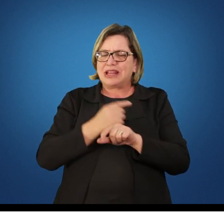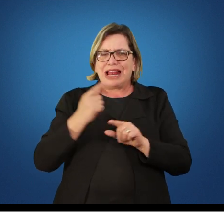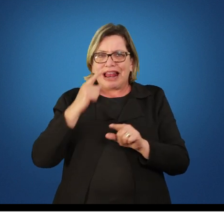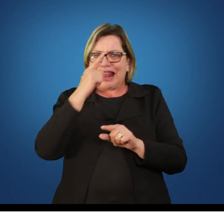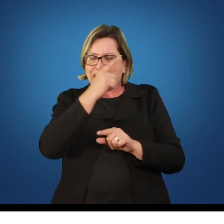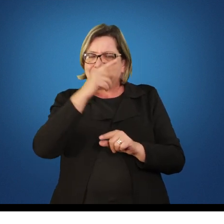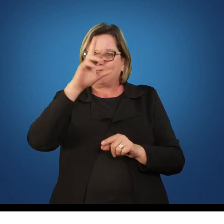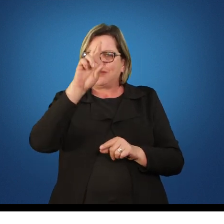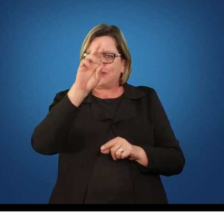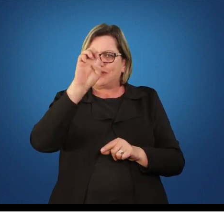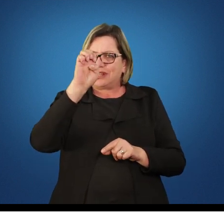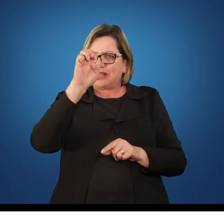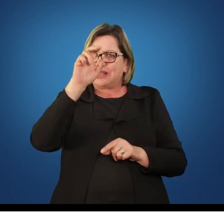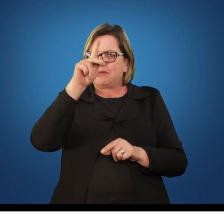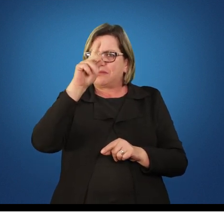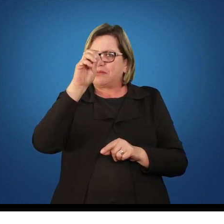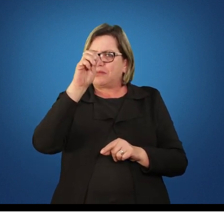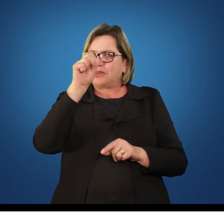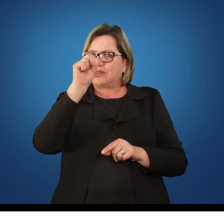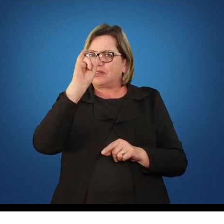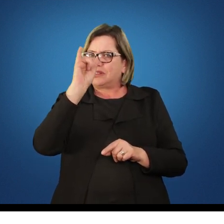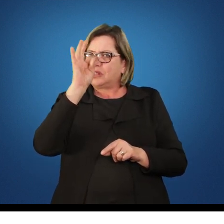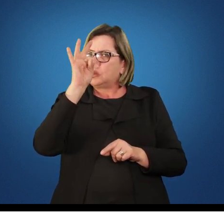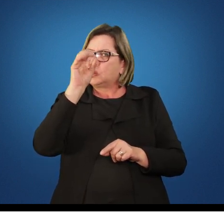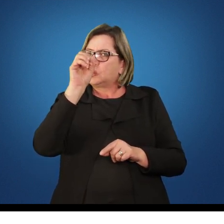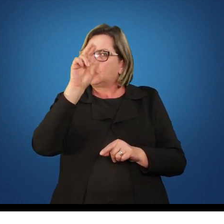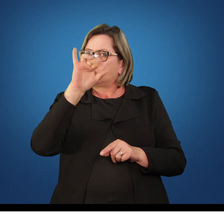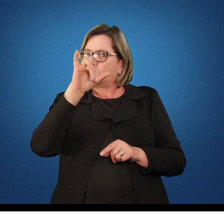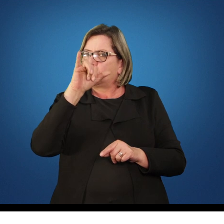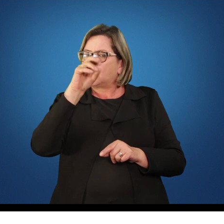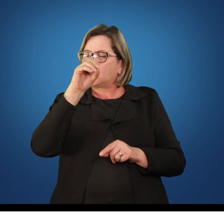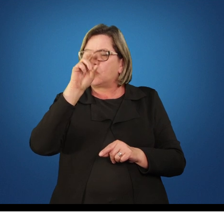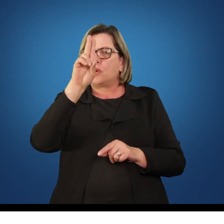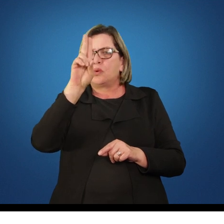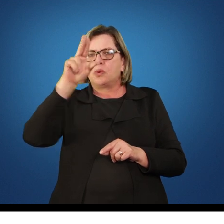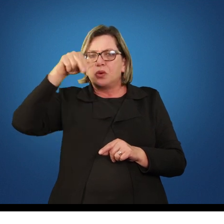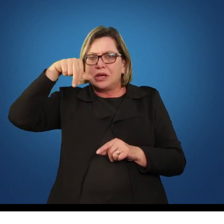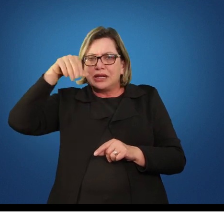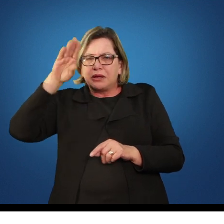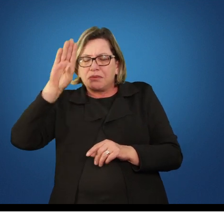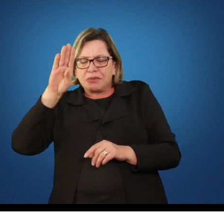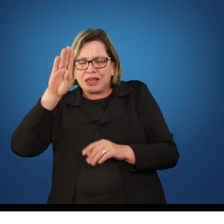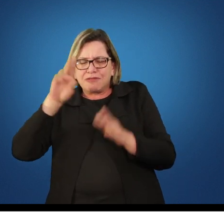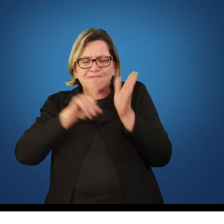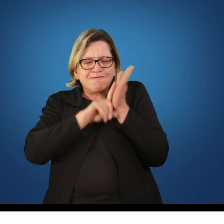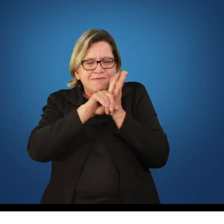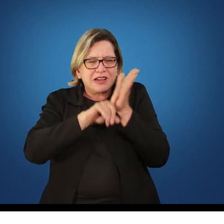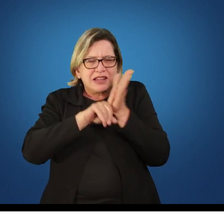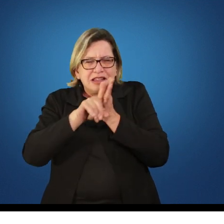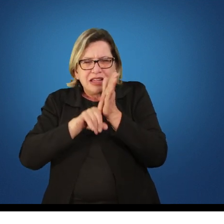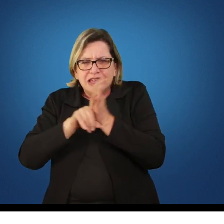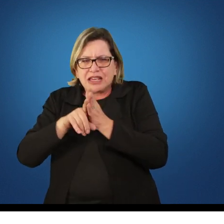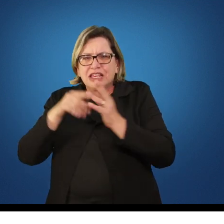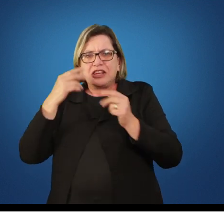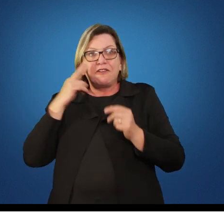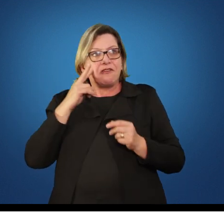observatório da UNB no repositório da UNB que eu achei maravilhoso o professor entrar com esse tema. Porque